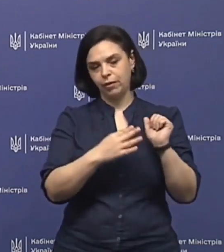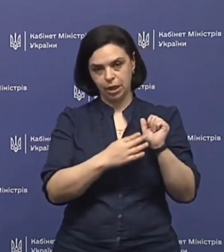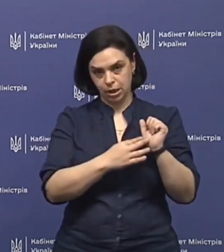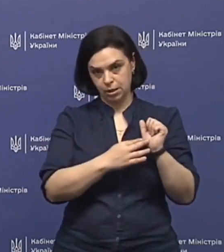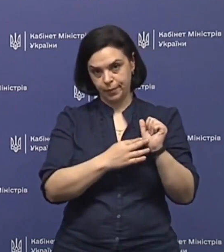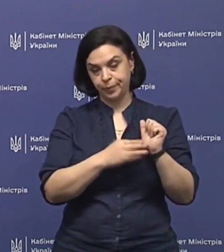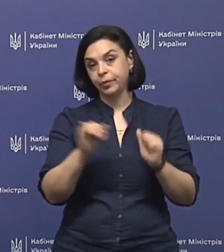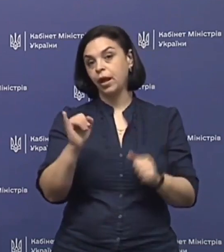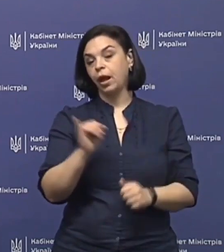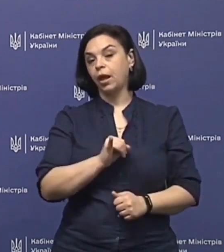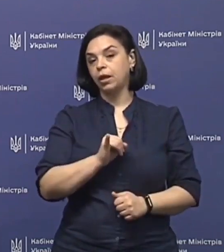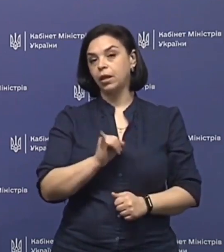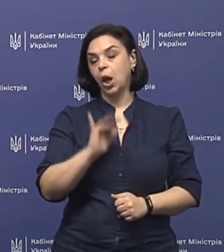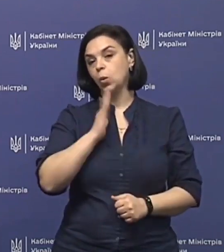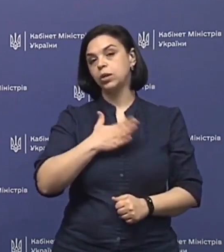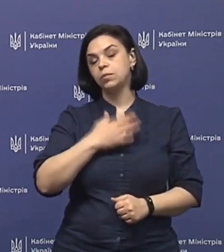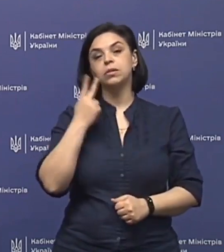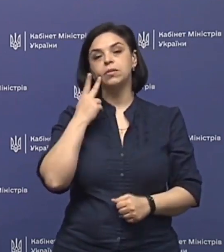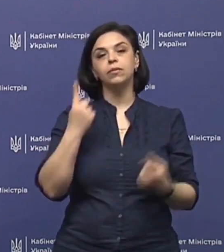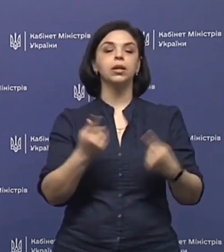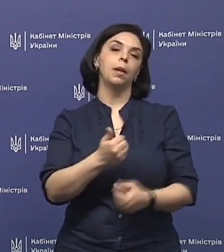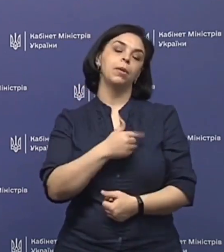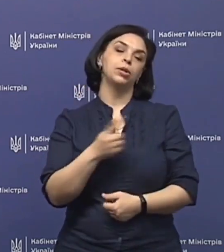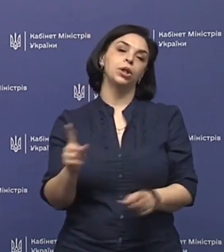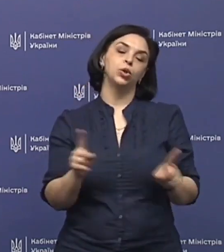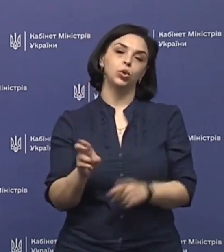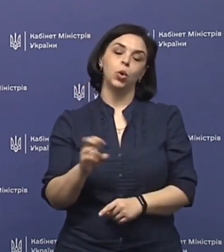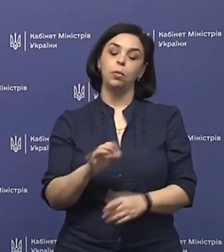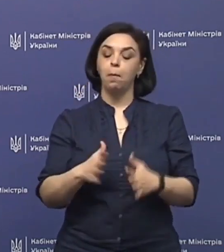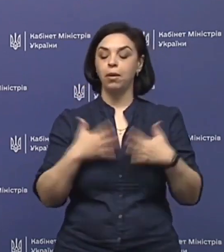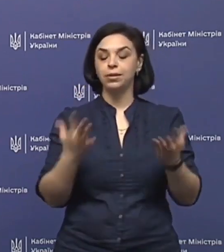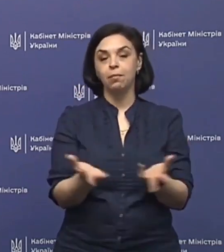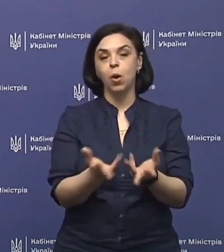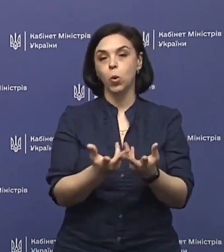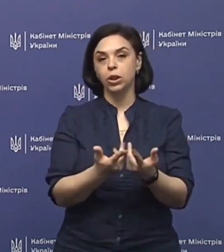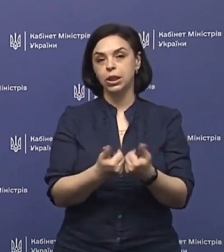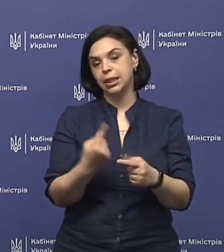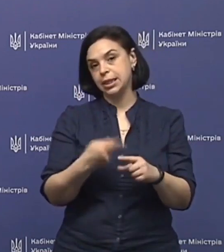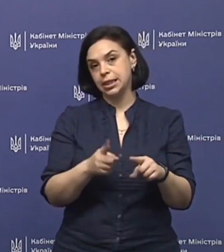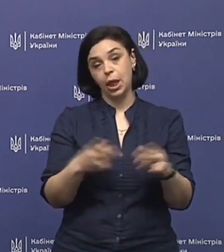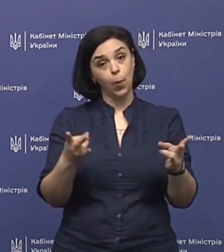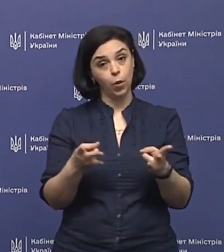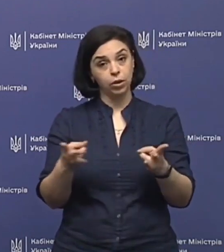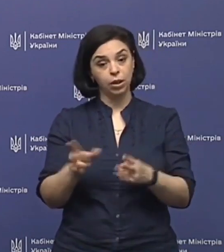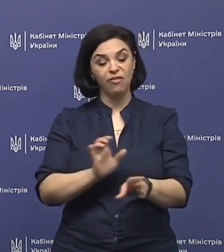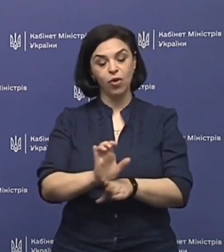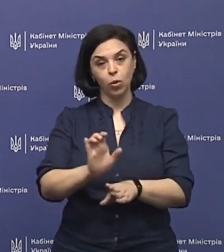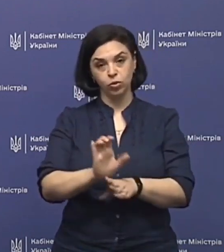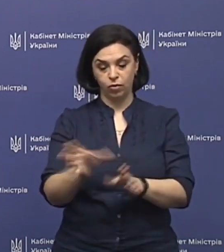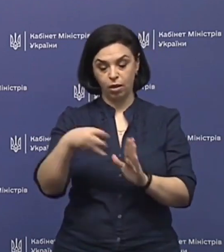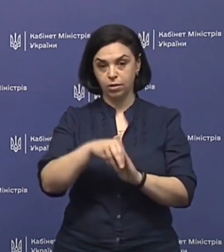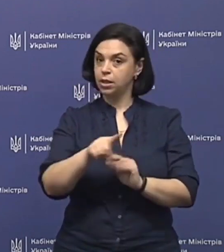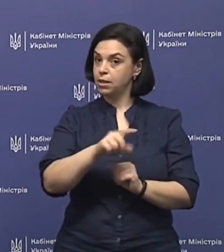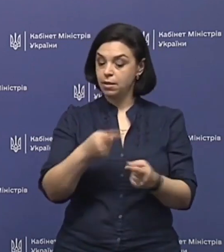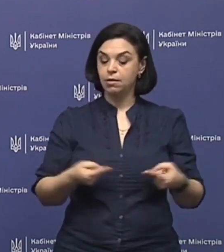І в нас було завжди велике бажання, щоб максимальну кількість цієї потреби визначалася